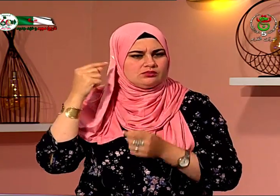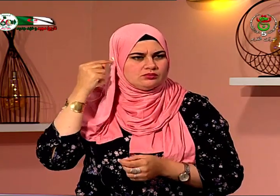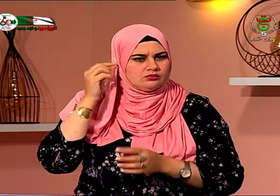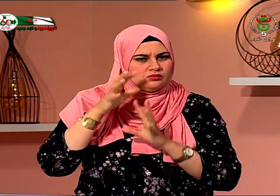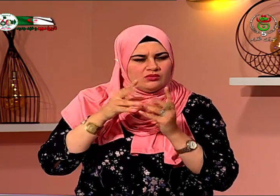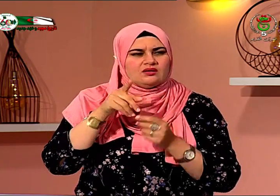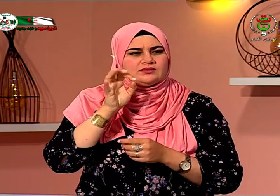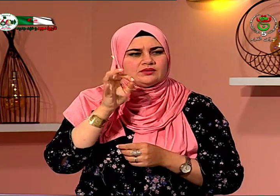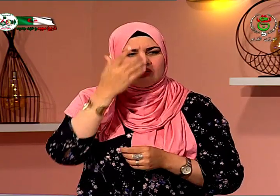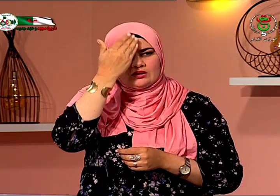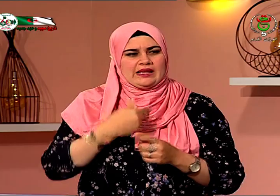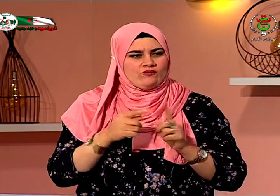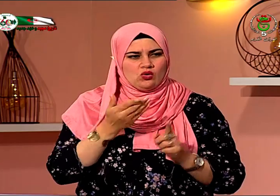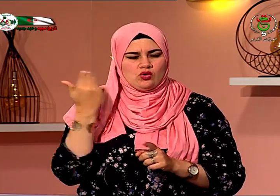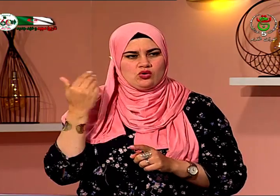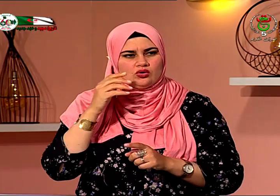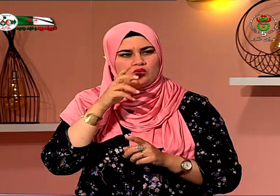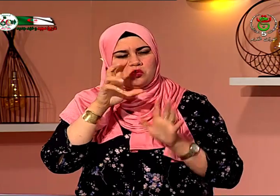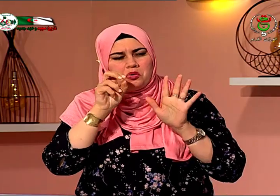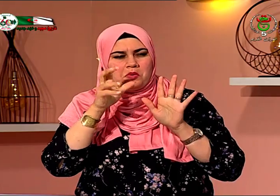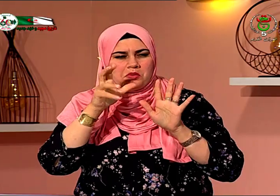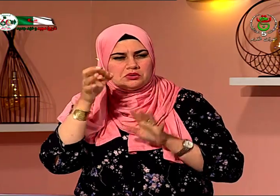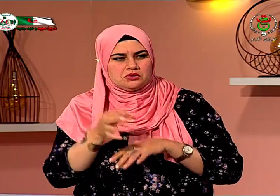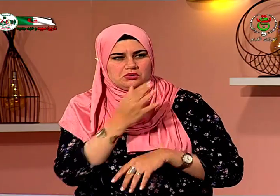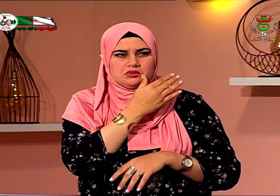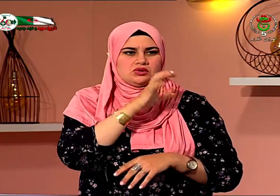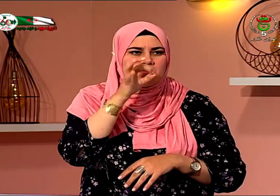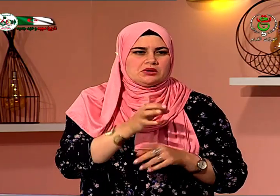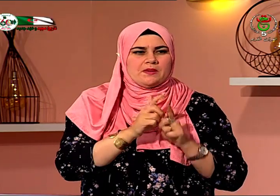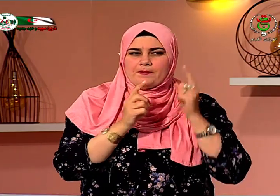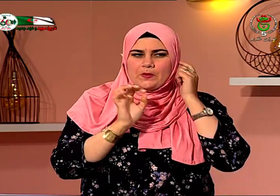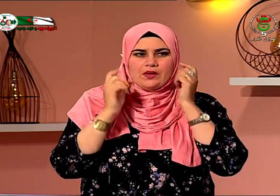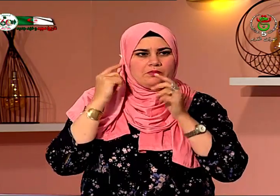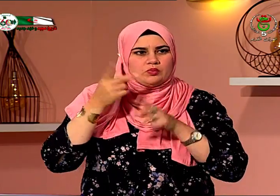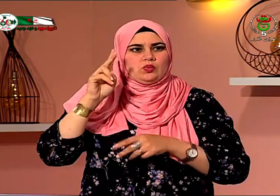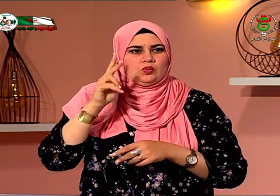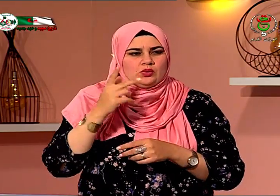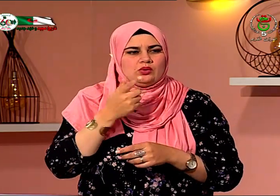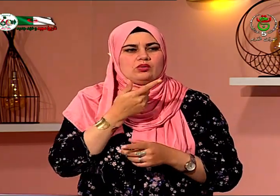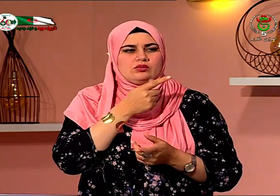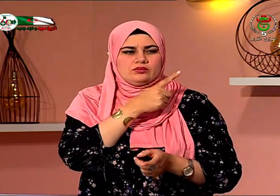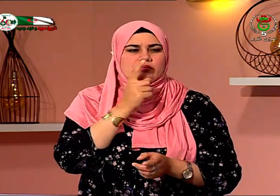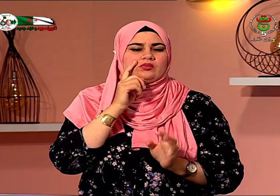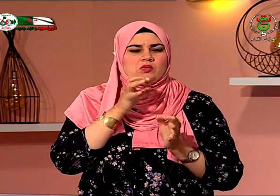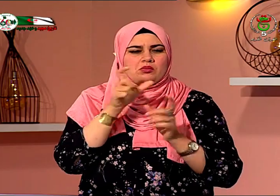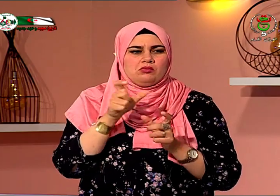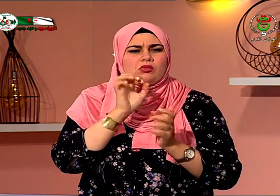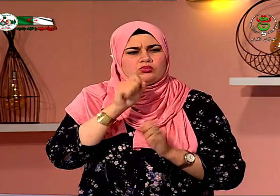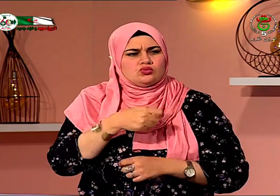فقام باختبار كي يرى مدى الصمم الذي عندي يعني وجد أن أحد